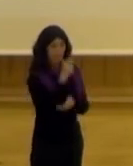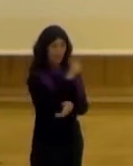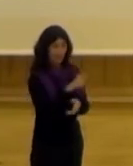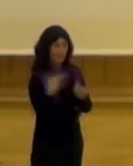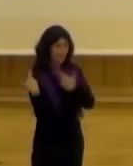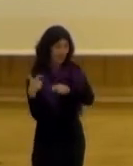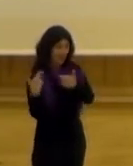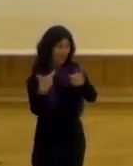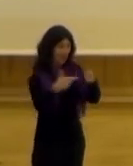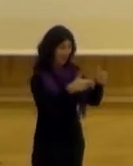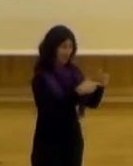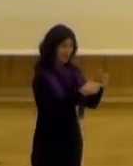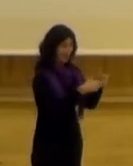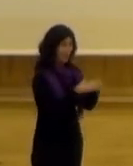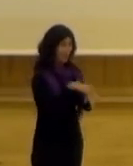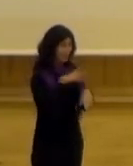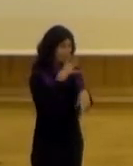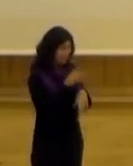gente que está de todas las áreas porque